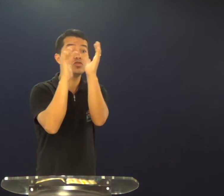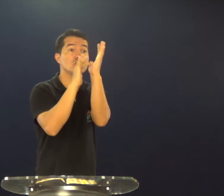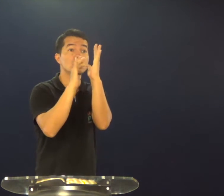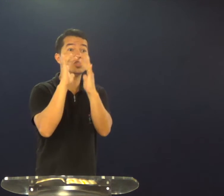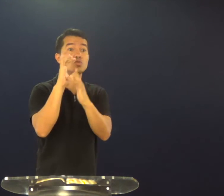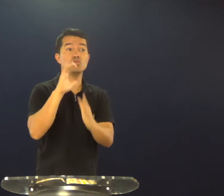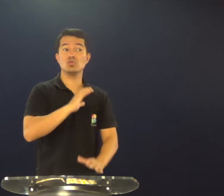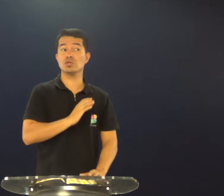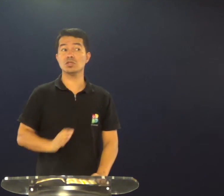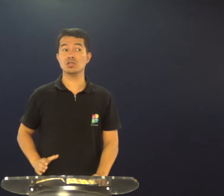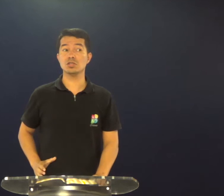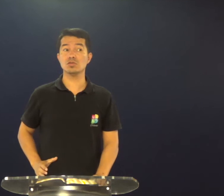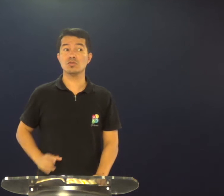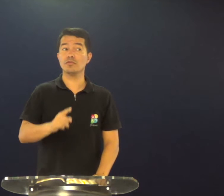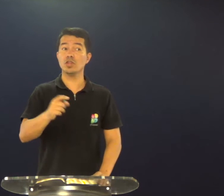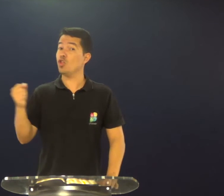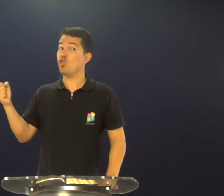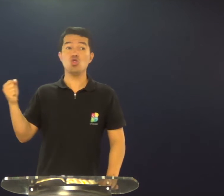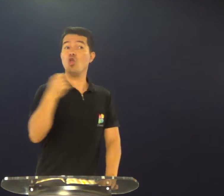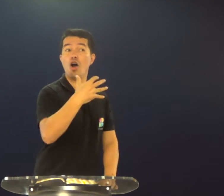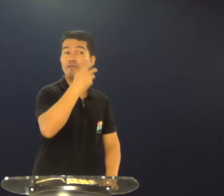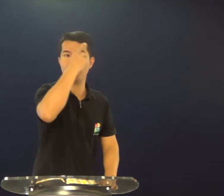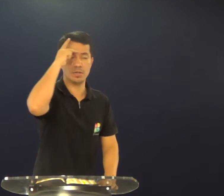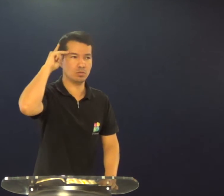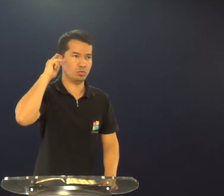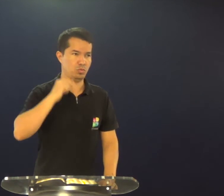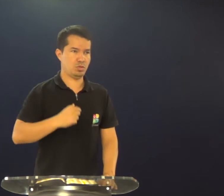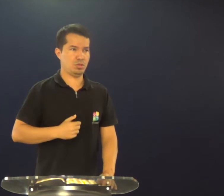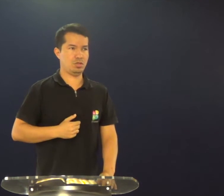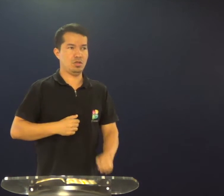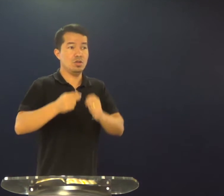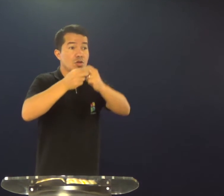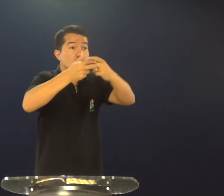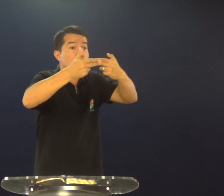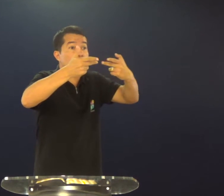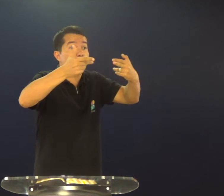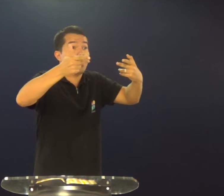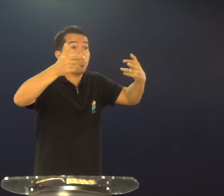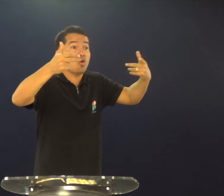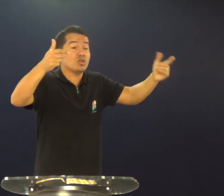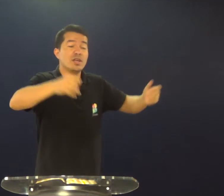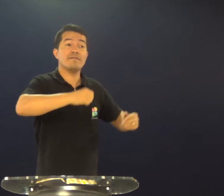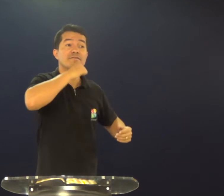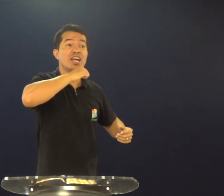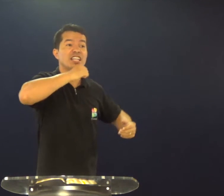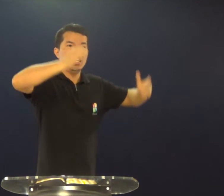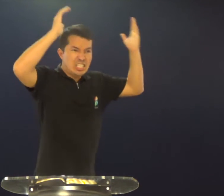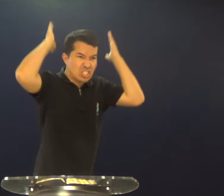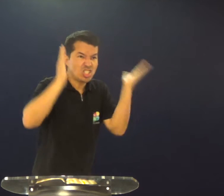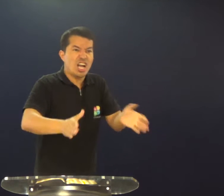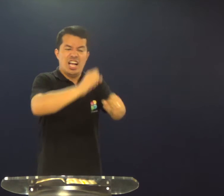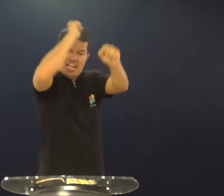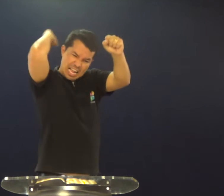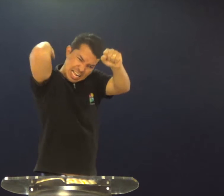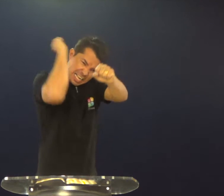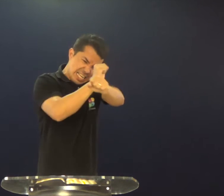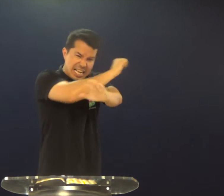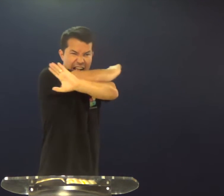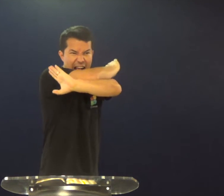explica a respeito de nós estarmos juntos com Cristo, então nós somos novas criaturas e as coisas